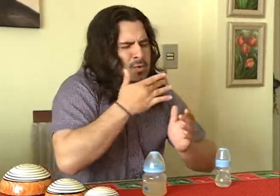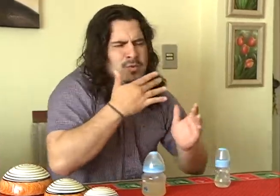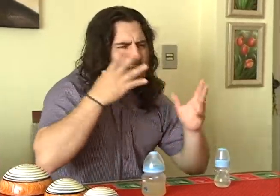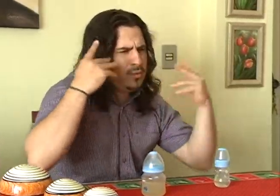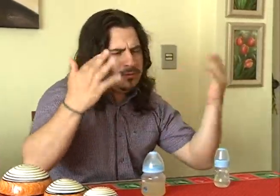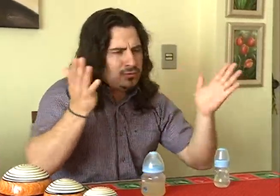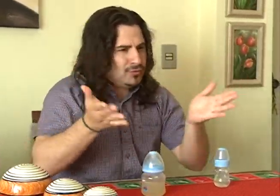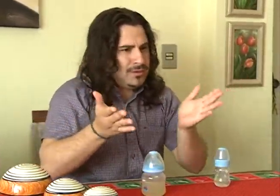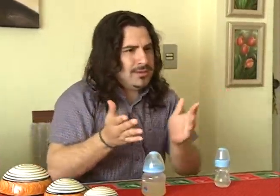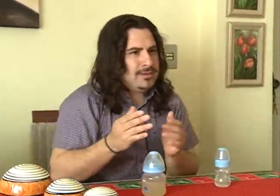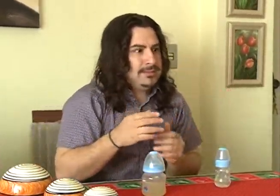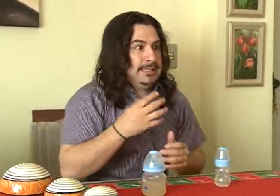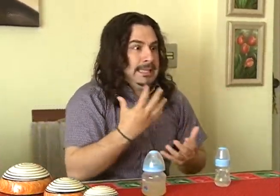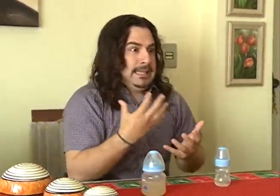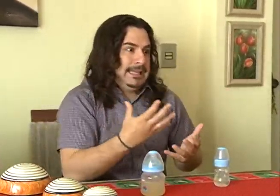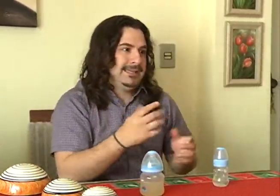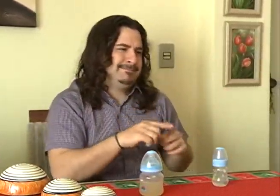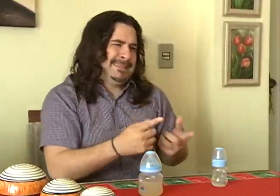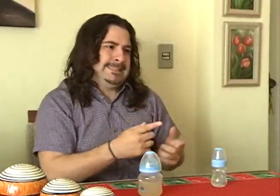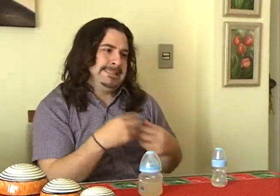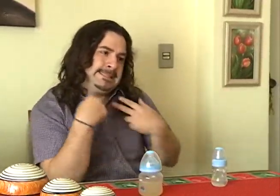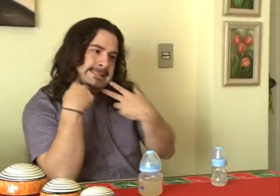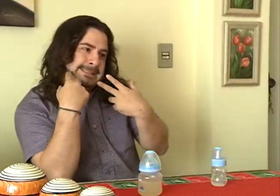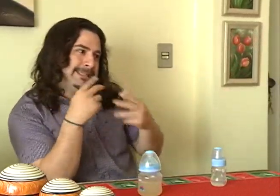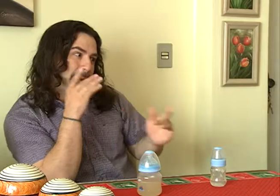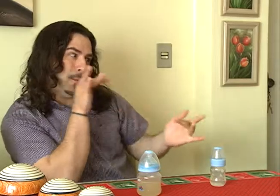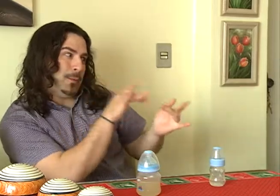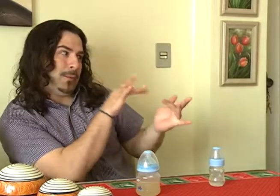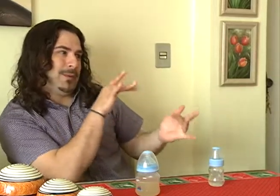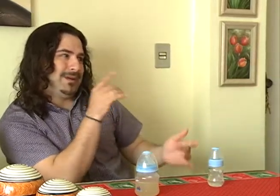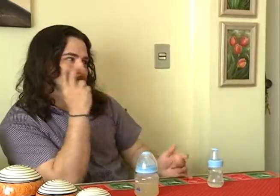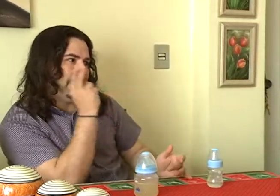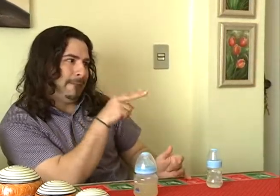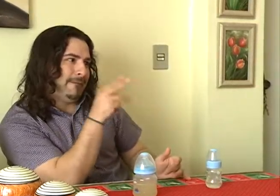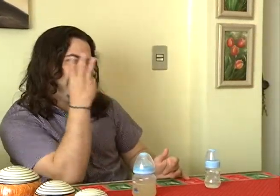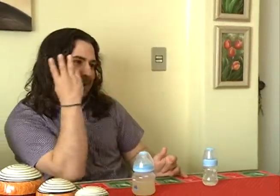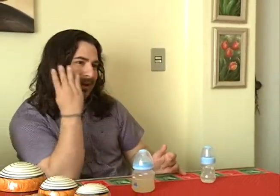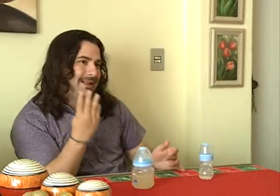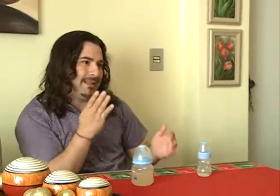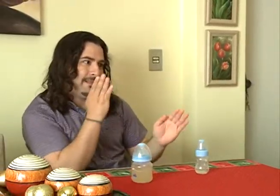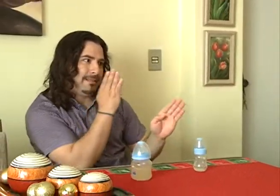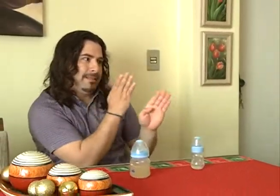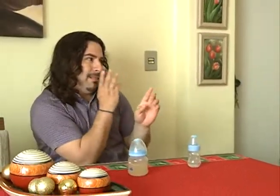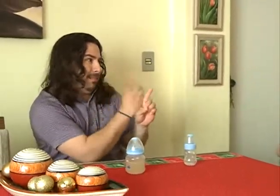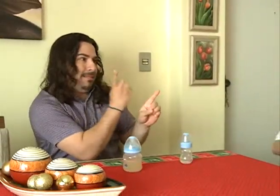Às vezes as pessoas veem a Aline e ficam com vergonha. Com medo de encontrar com ela.